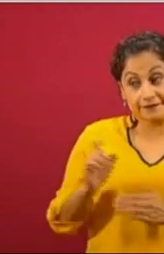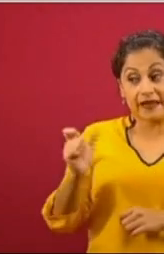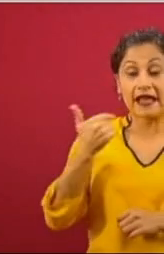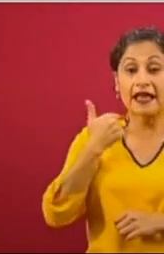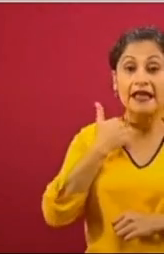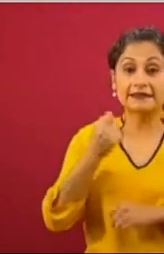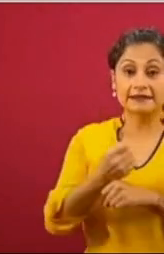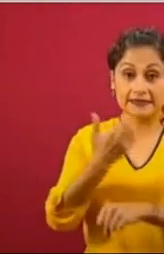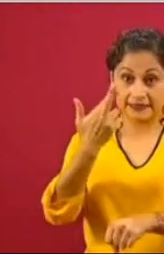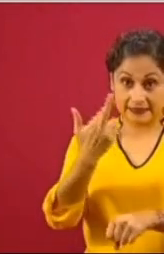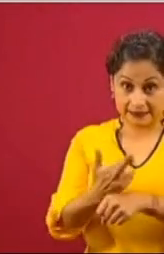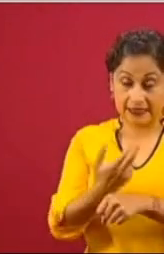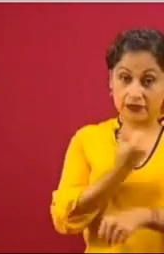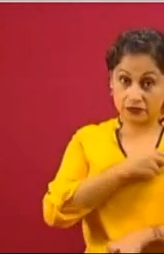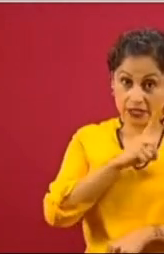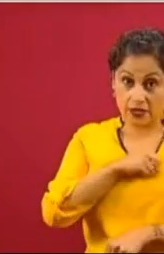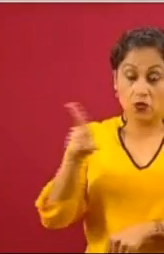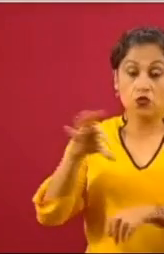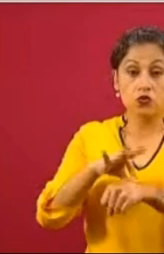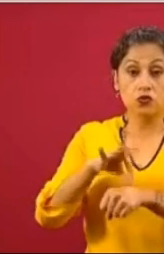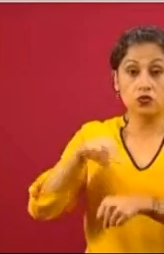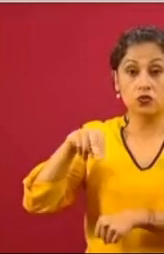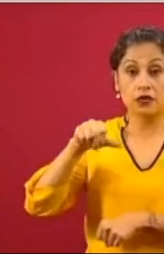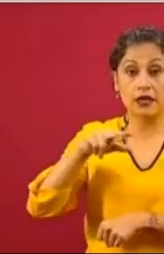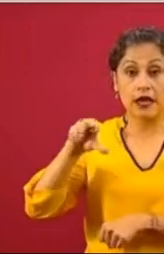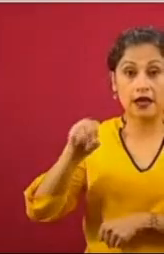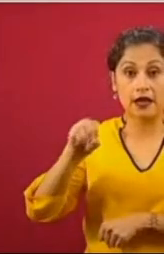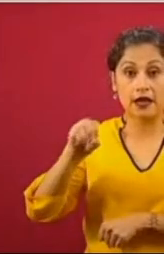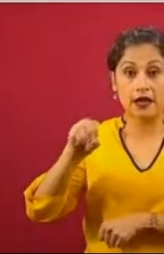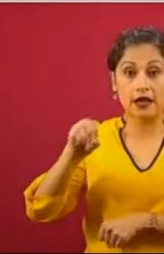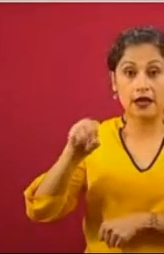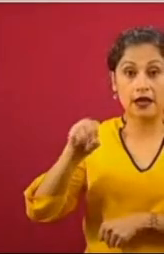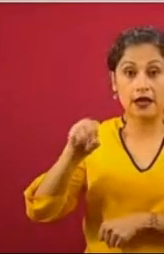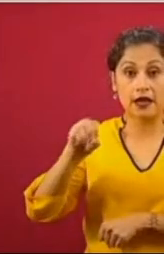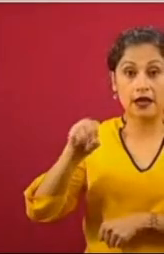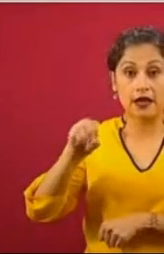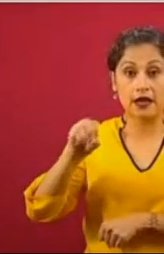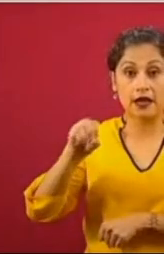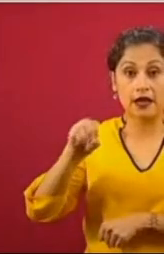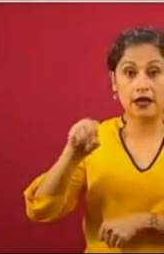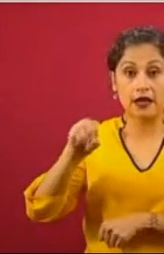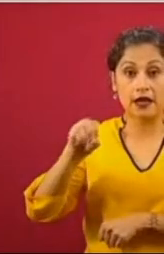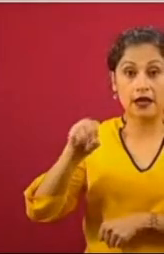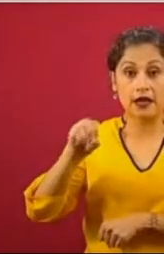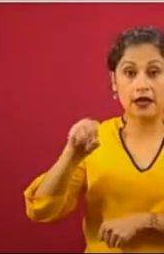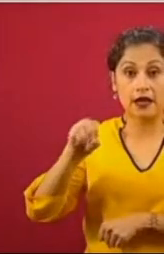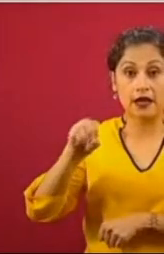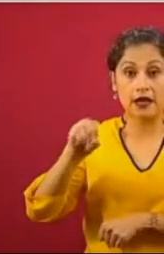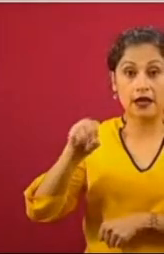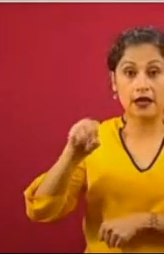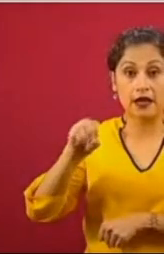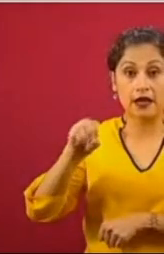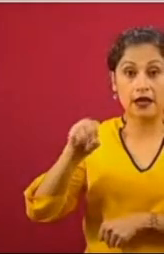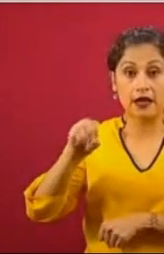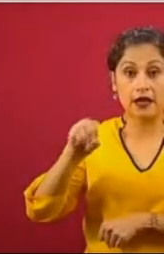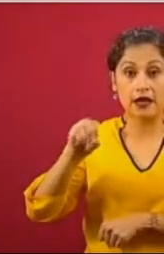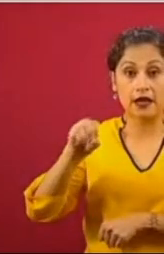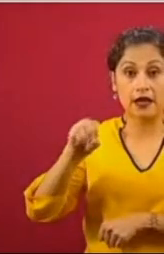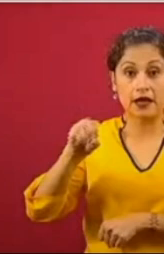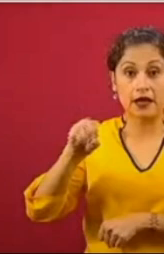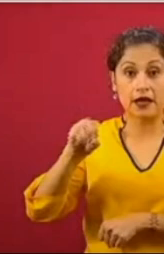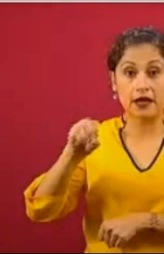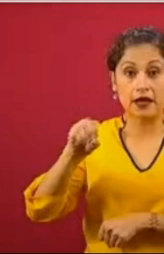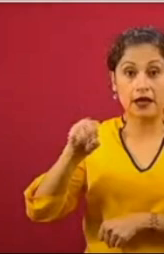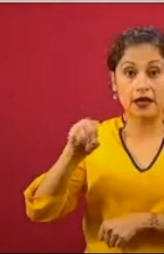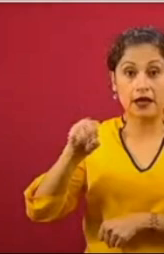respetable exsecretario de Salud Y exrector de la Universidad Nacional Aquí lo que esperaba era que le leyera, ¿no? Qué estaba diciendo el doctor